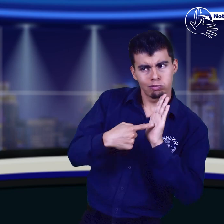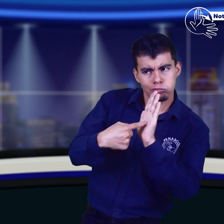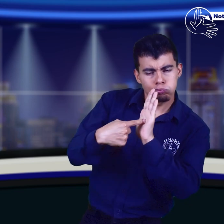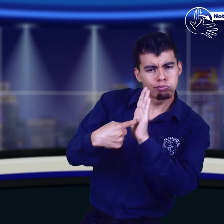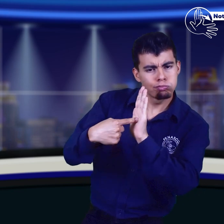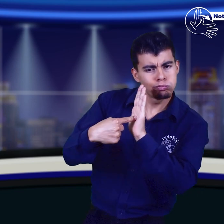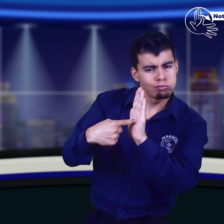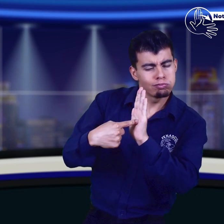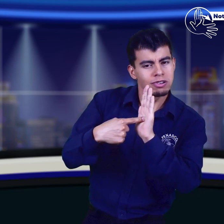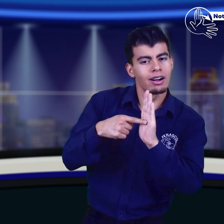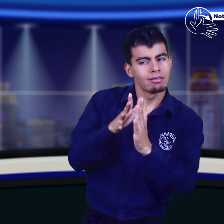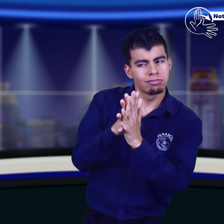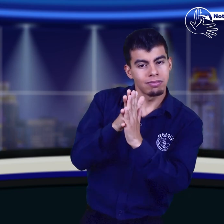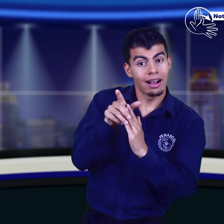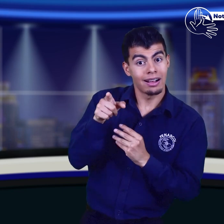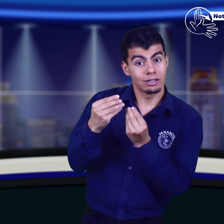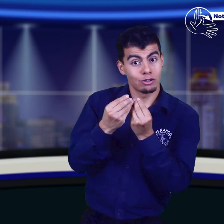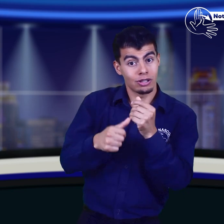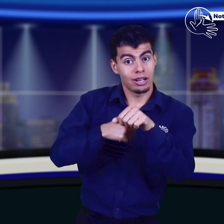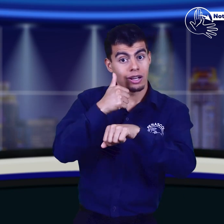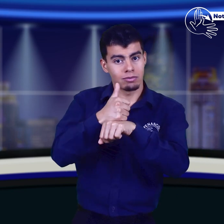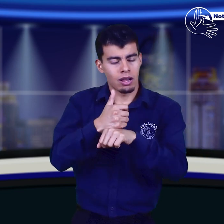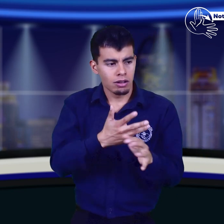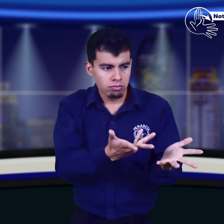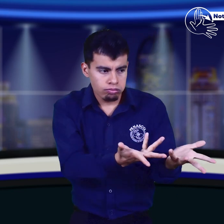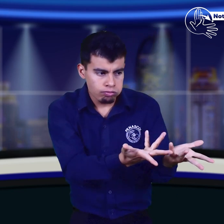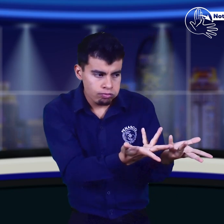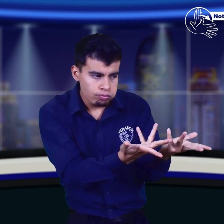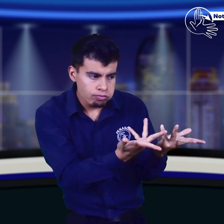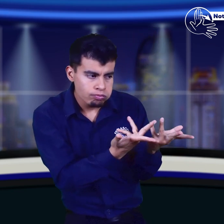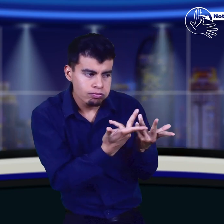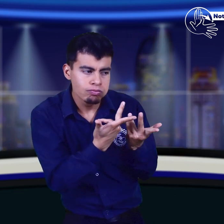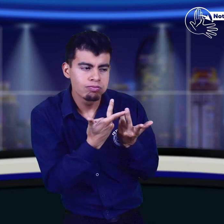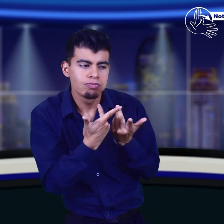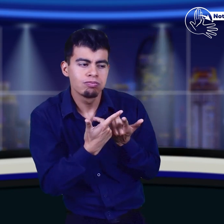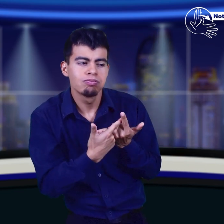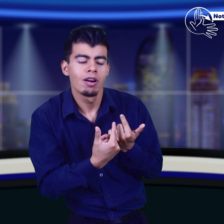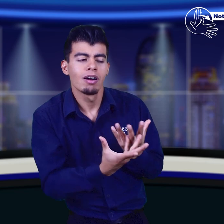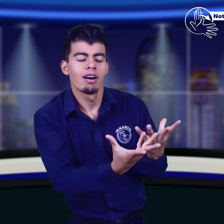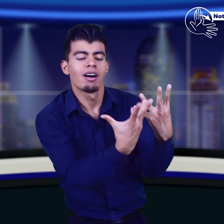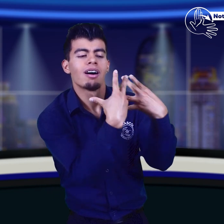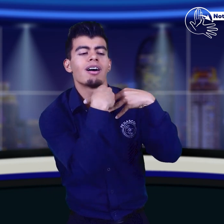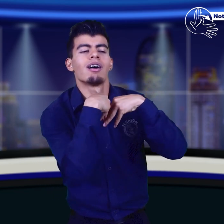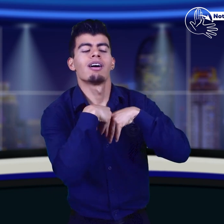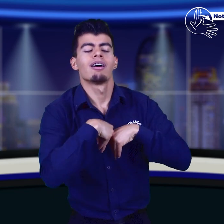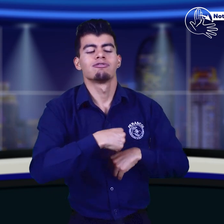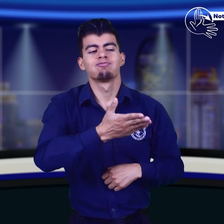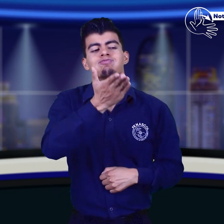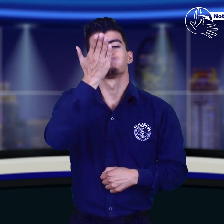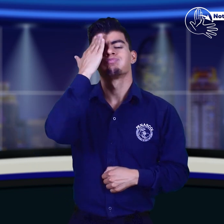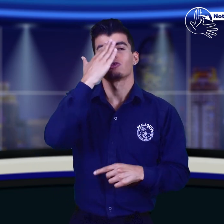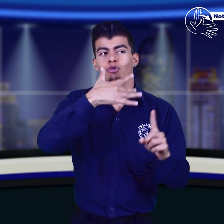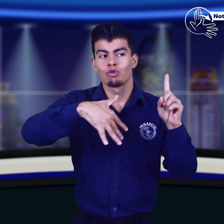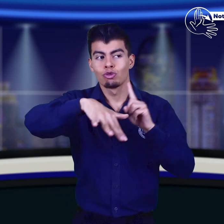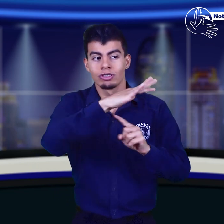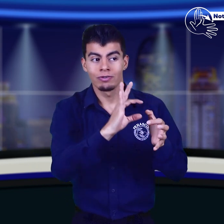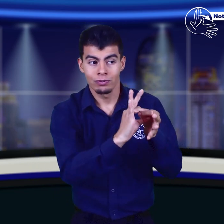tenga pleno conocimiento del contexto de la federación, se empodere y así